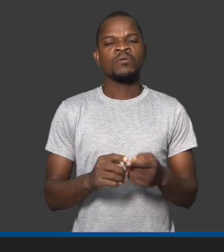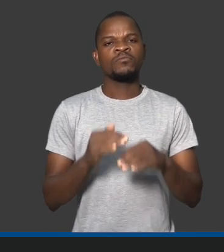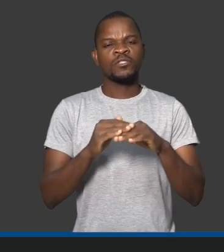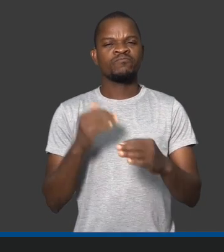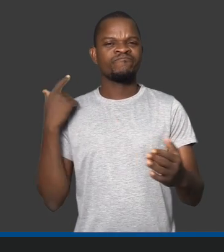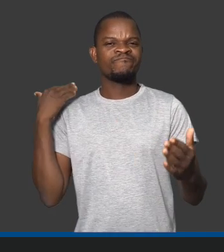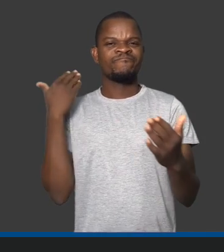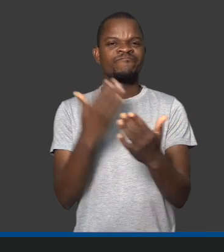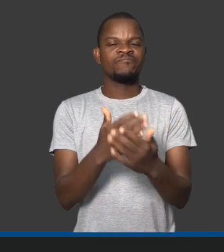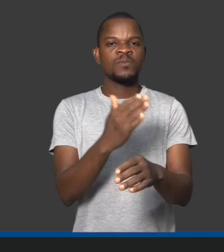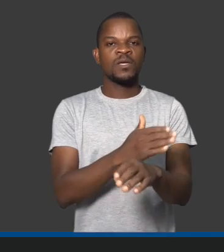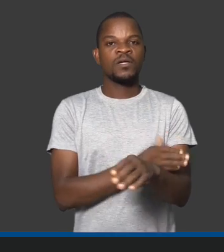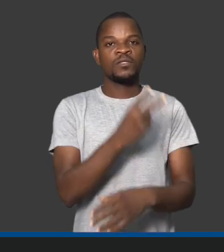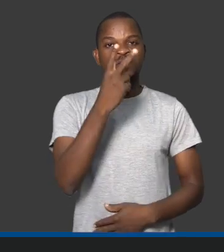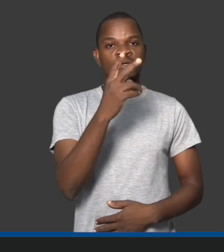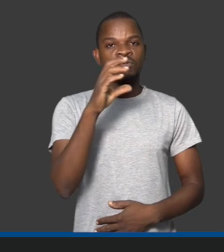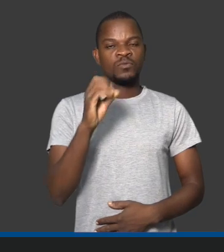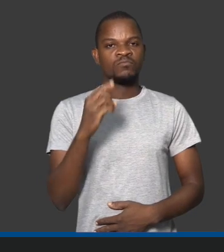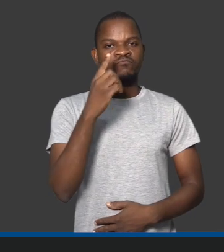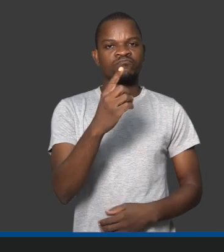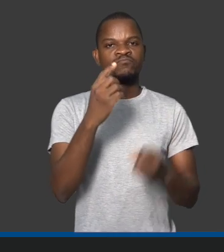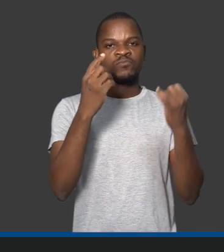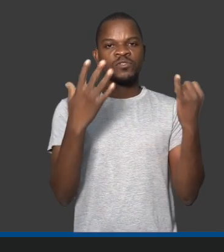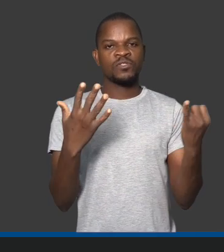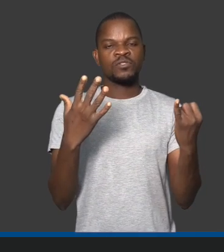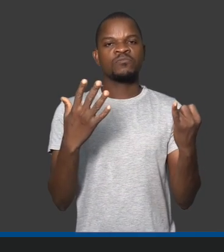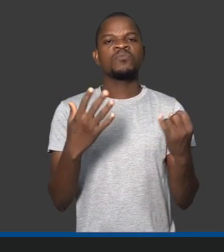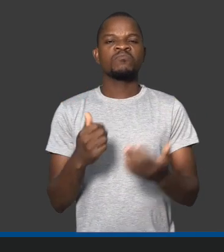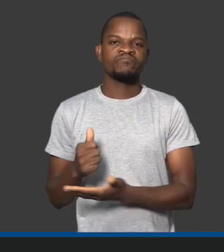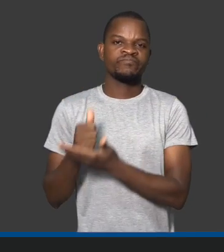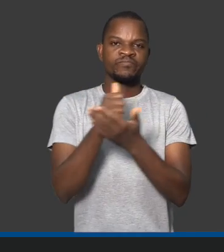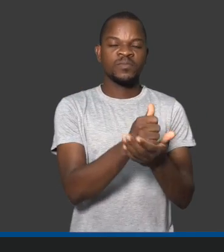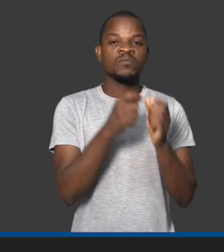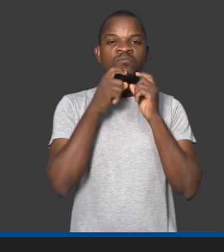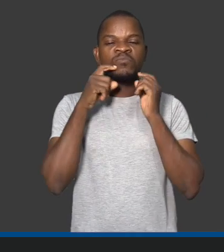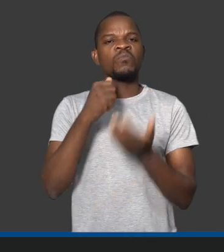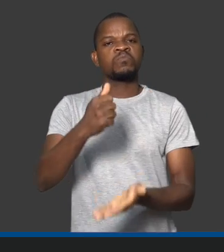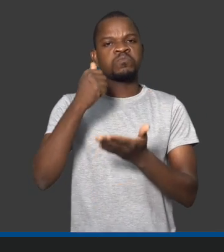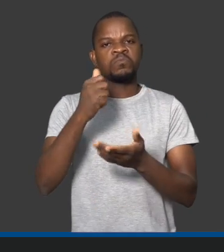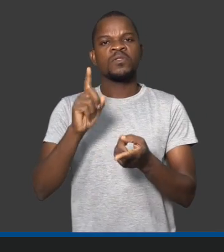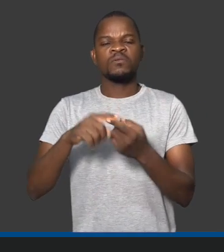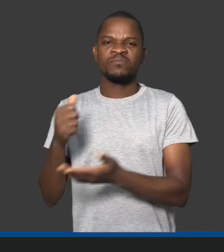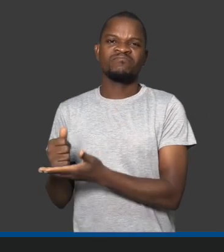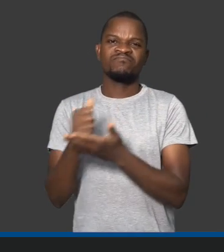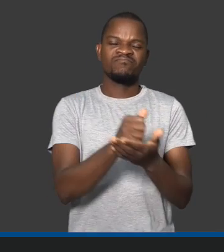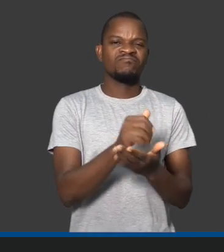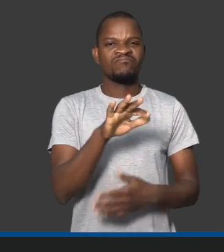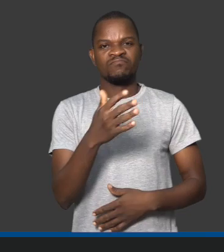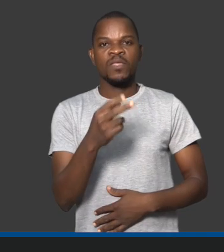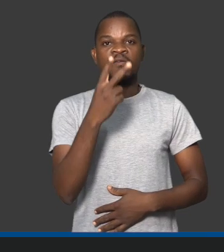financeiro para o Moçambique, desde 2016 até hoje. Nós estamos agora em pouco mais de 50 milhões de